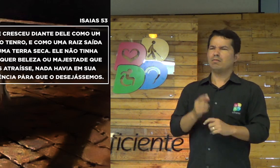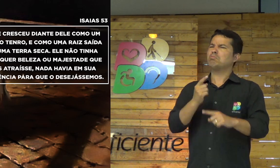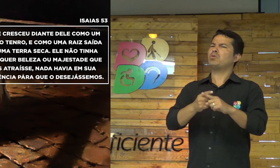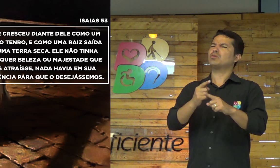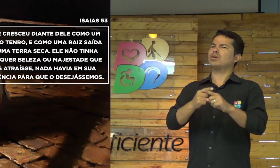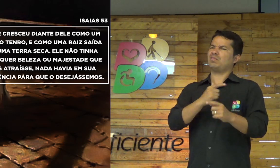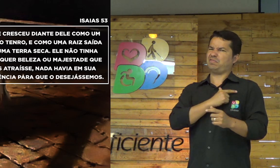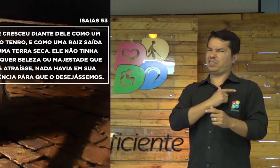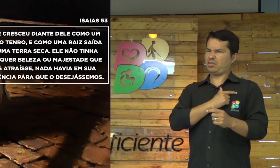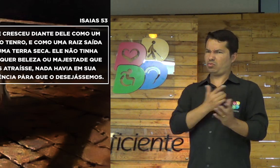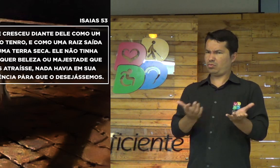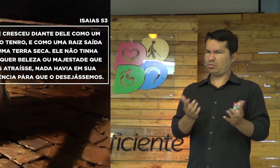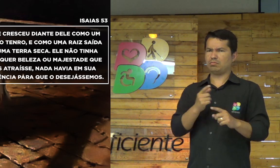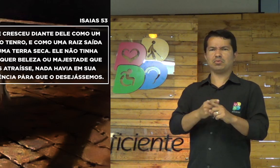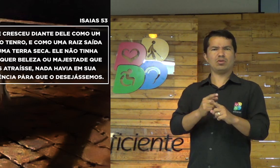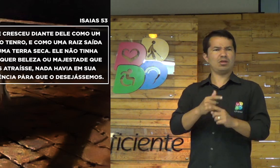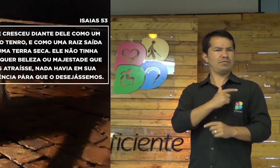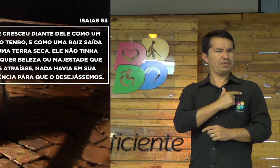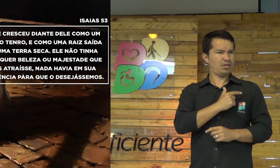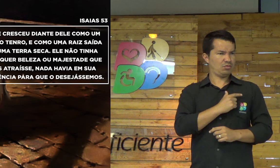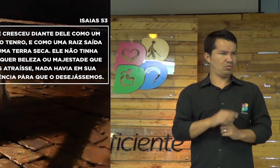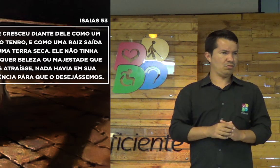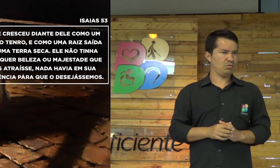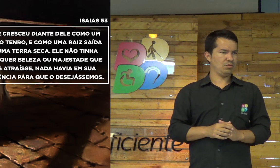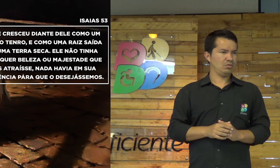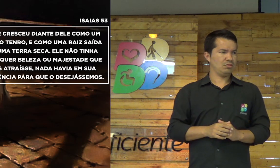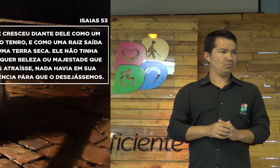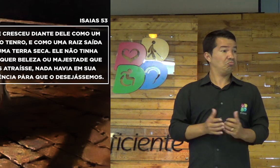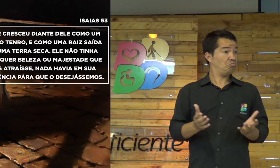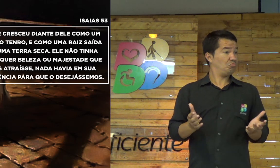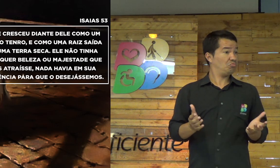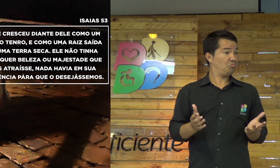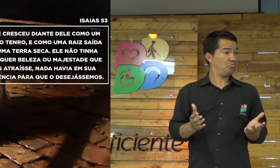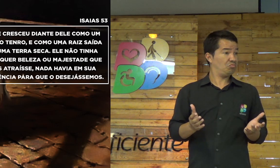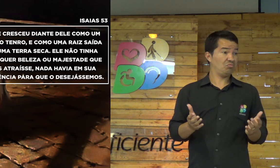diferente do que nós imaginamos. Porque talvez ele fosse feio.